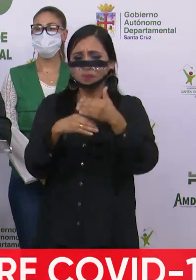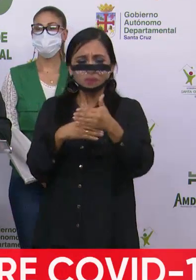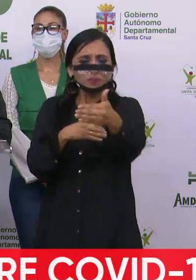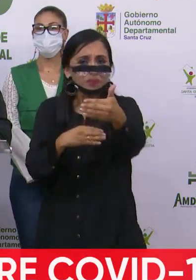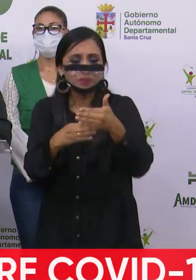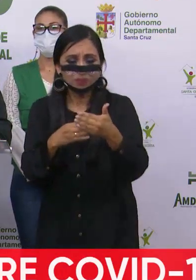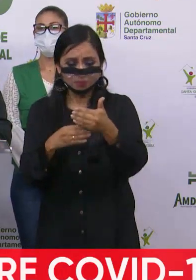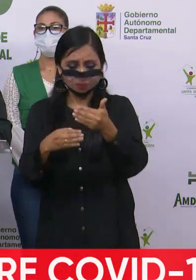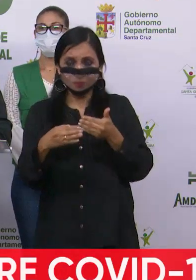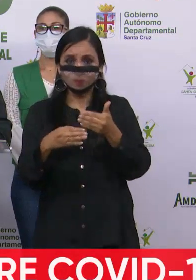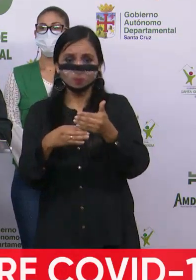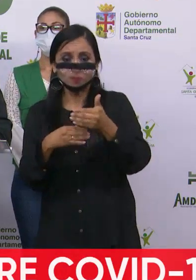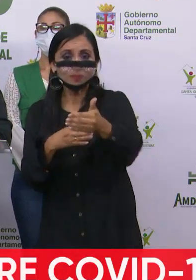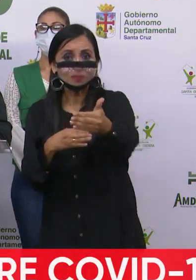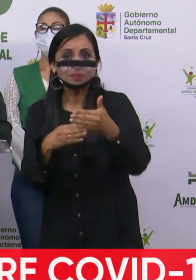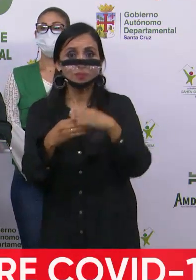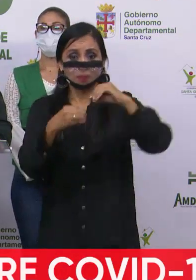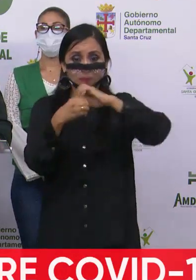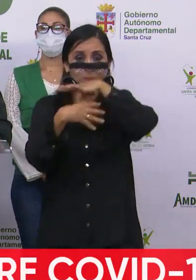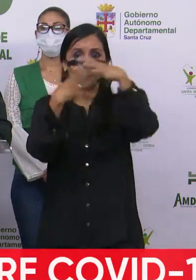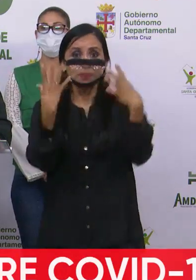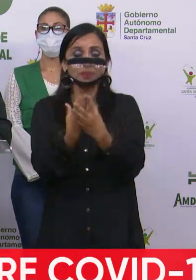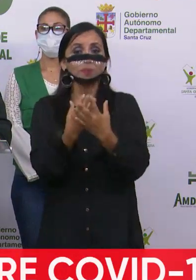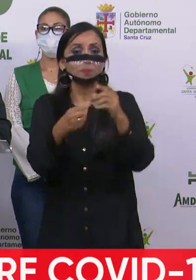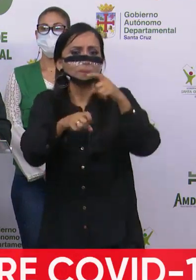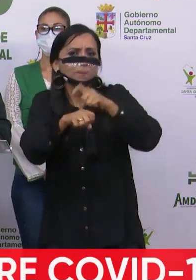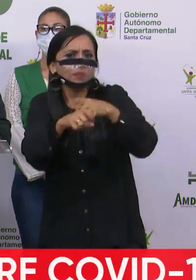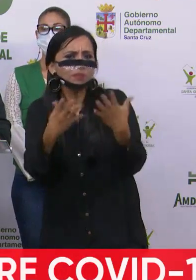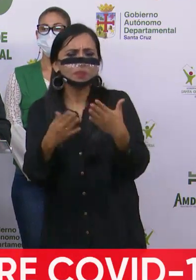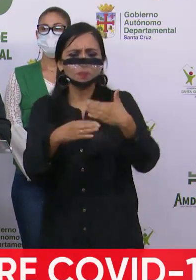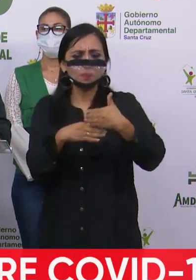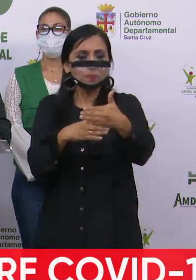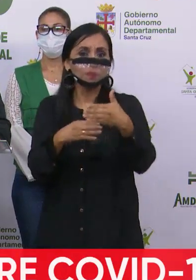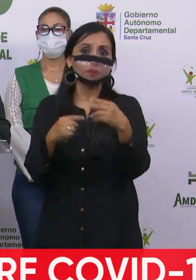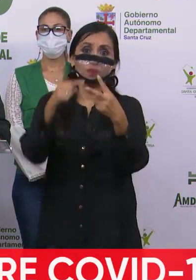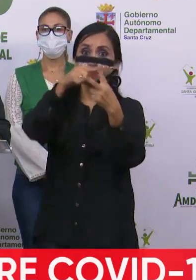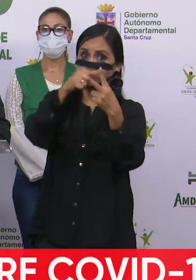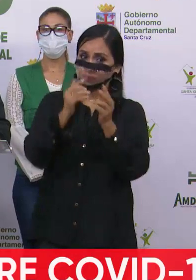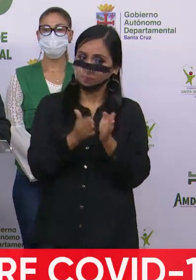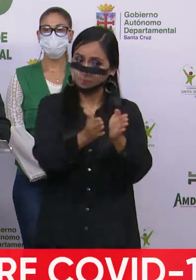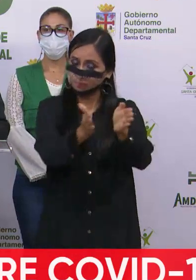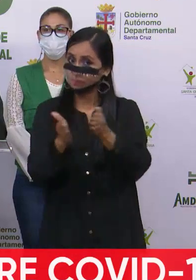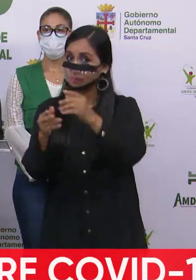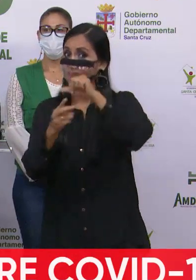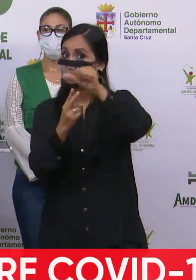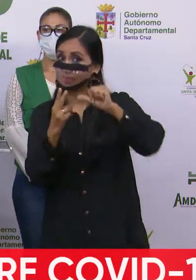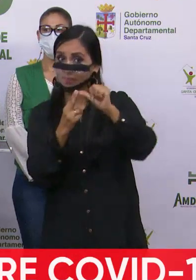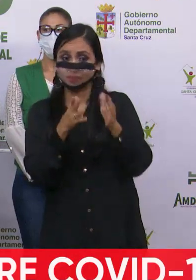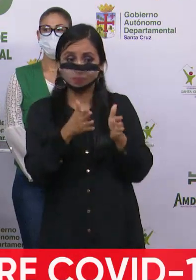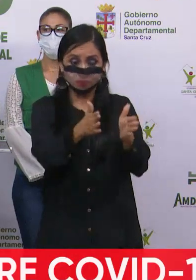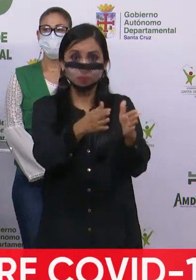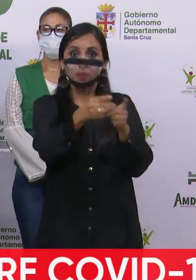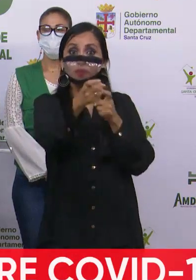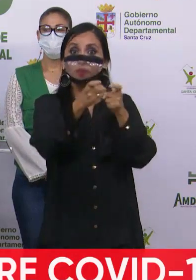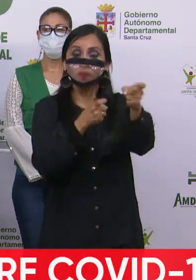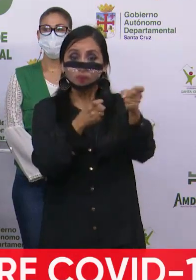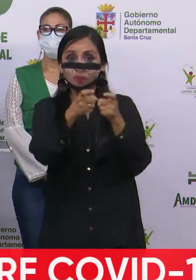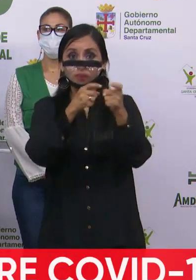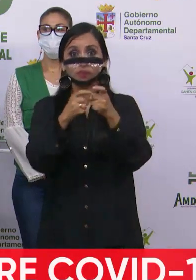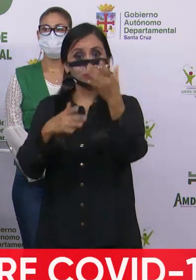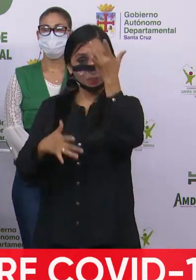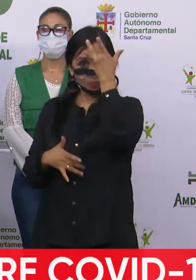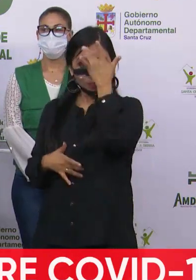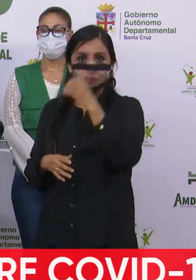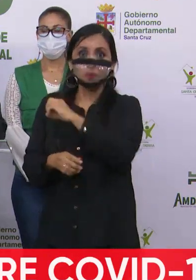epidemiológica. Un momento que nos puede llevar por dos caminos. El del control de la enfermedad